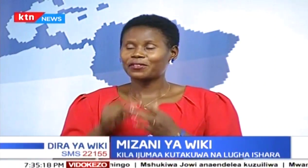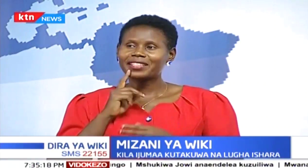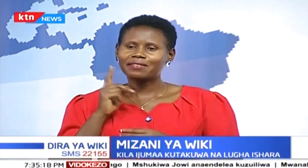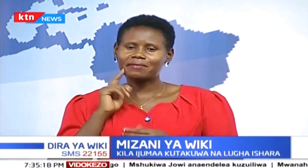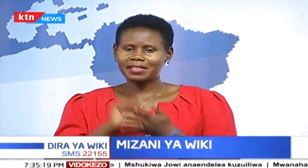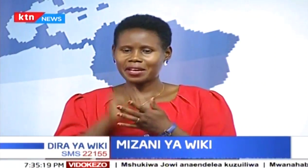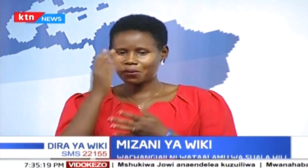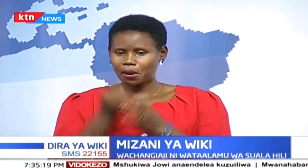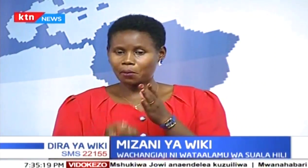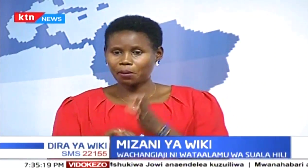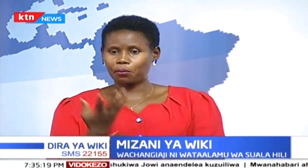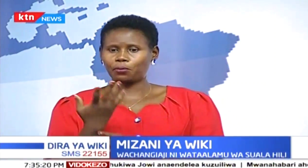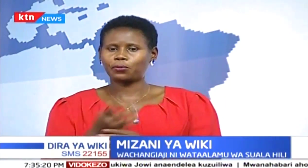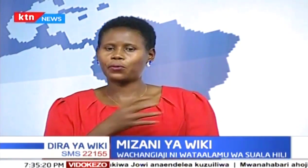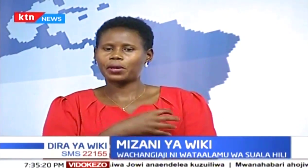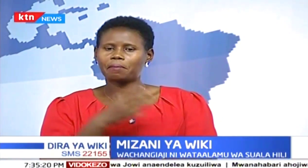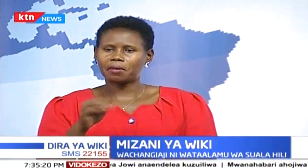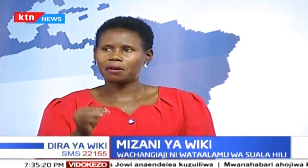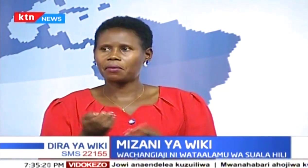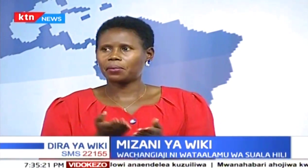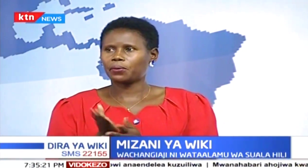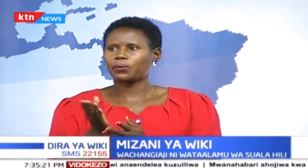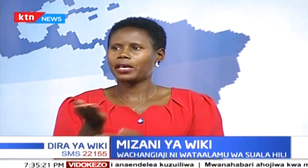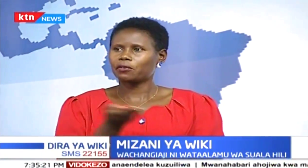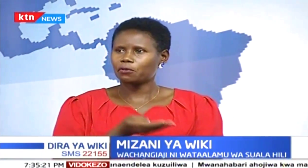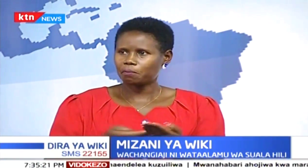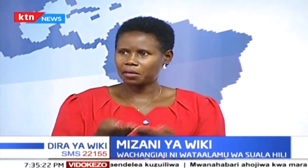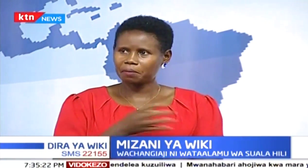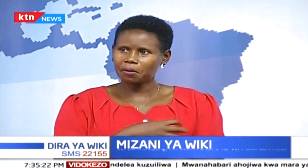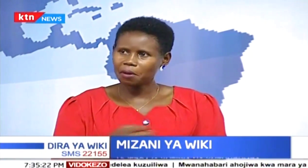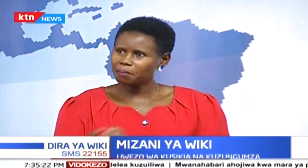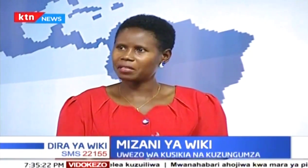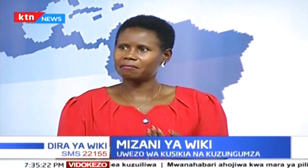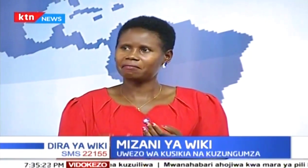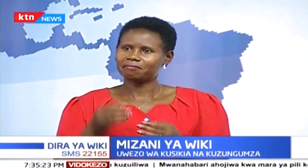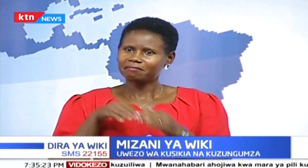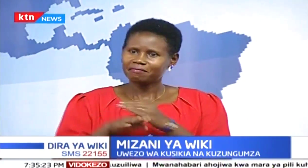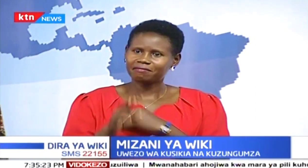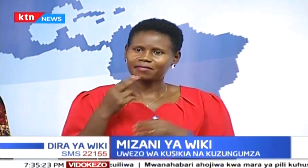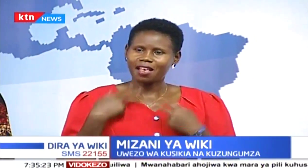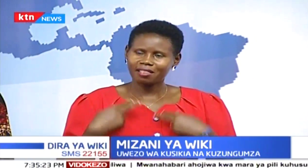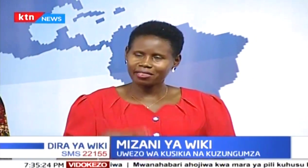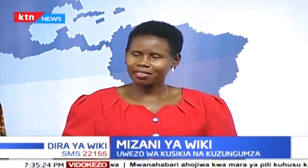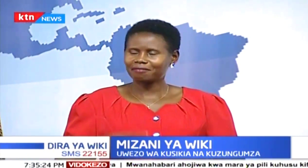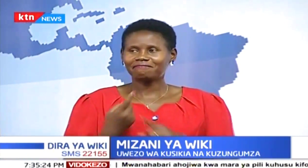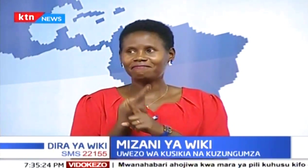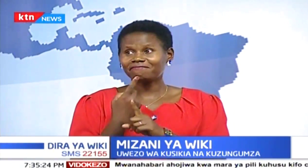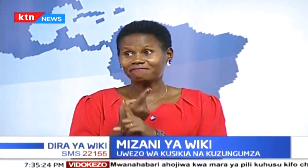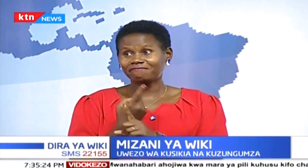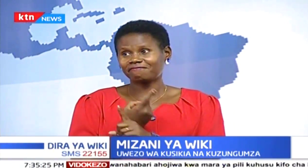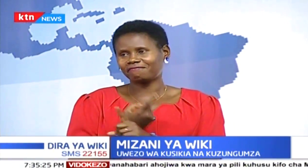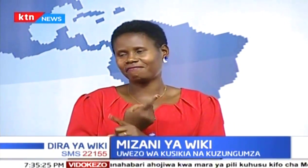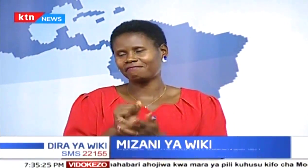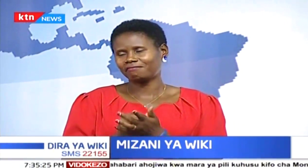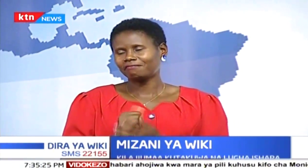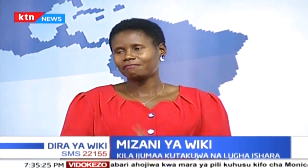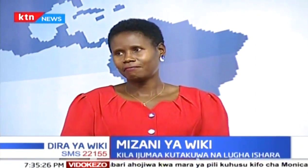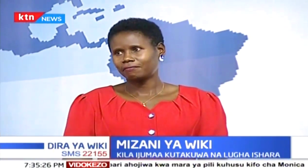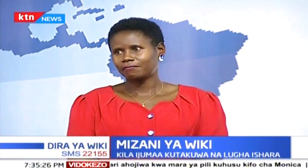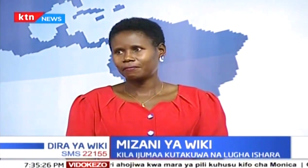uhusiano wa kuweza kupata habari tufauti tufauti kutoka kwa jamii. Atu kupata